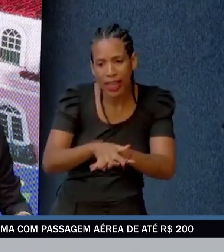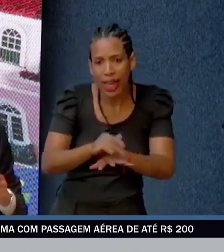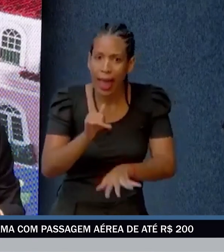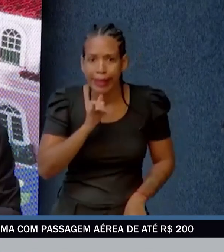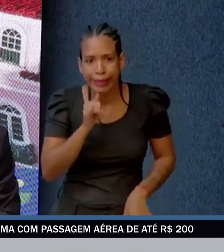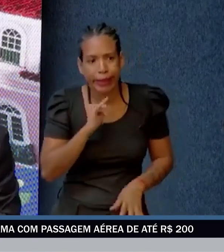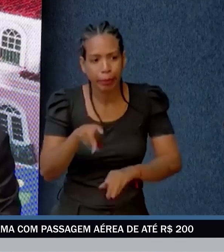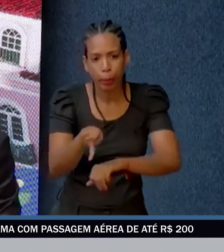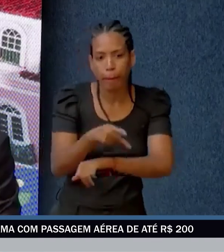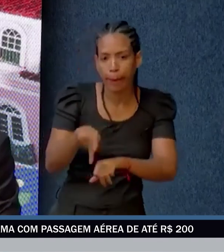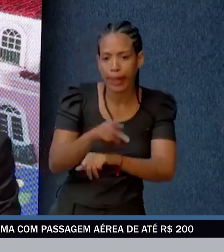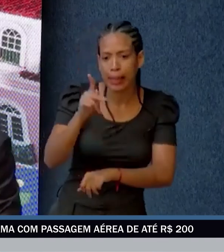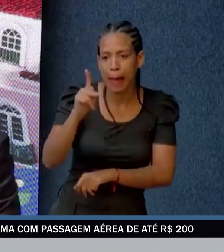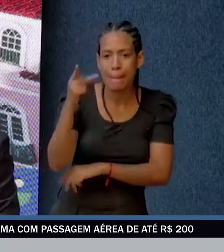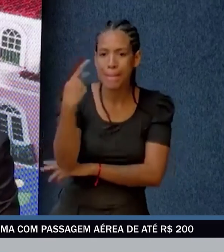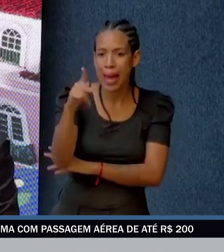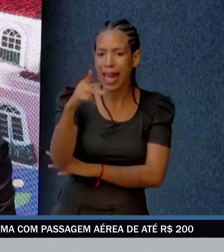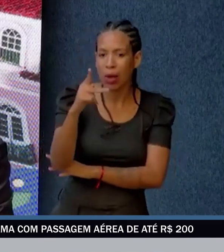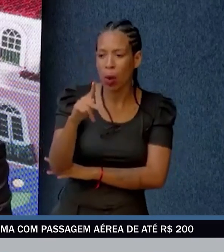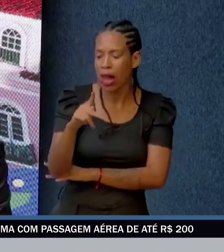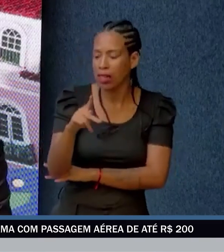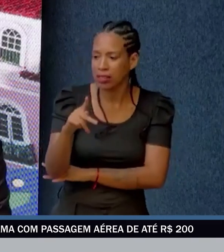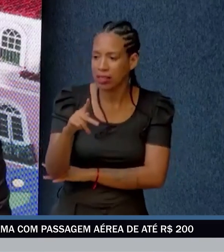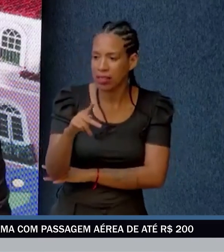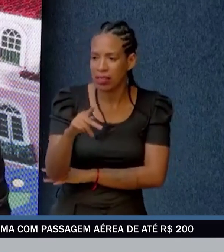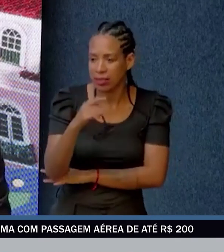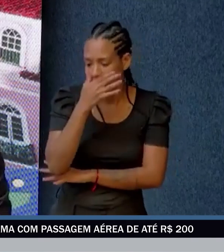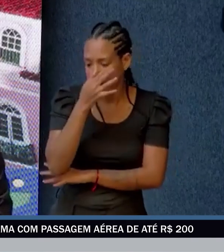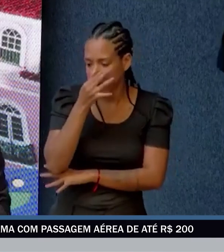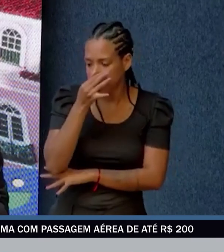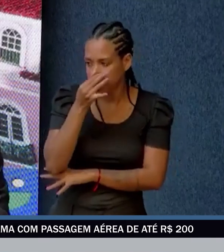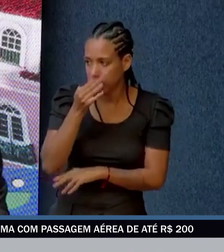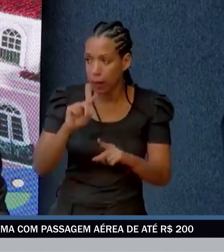Mas não é assim que deste uso do turno